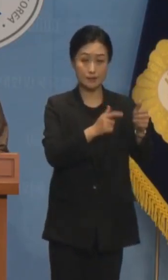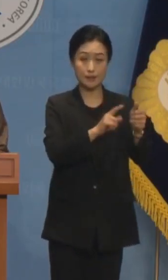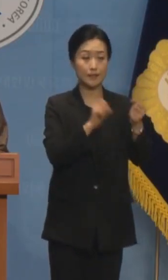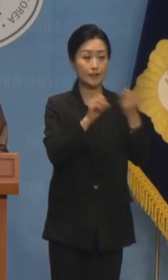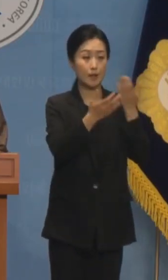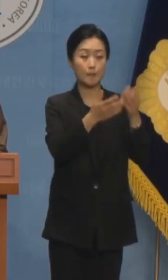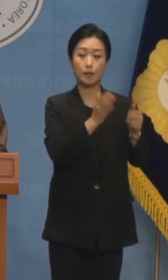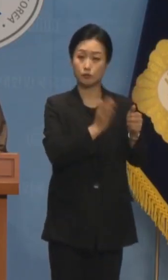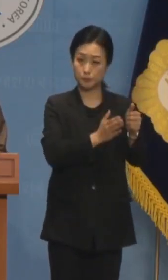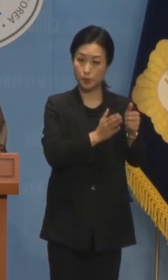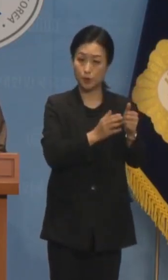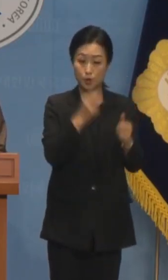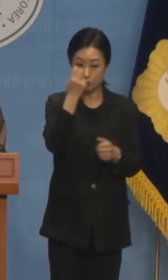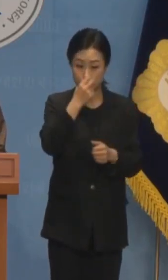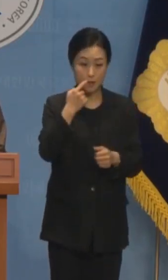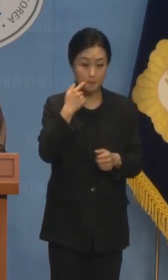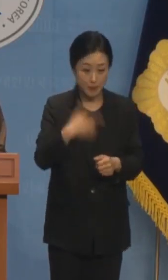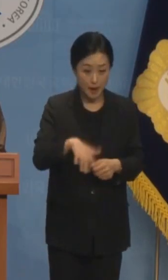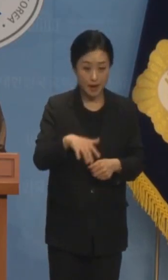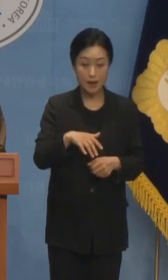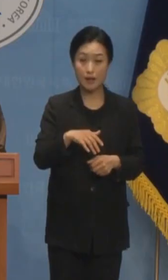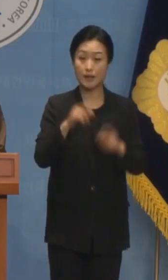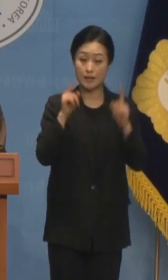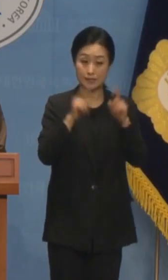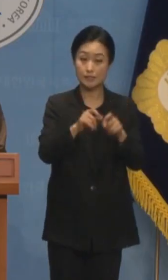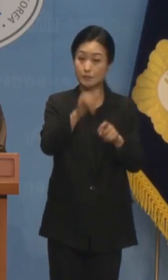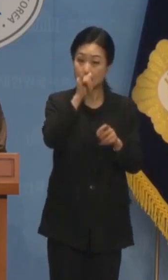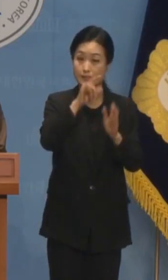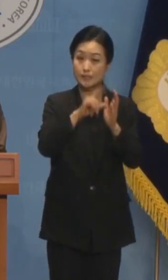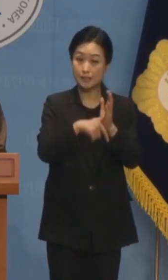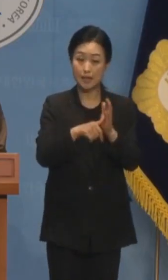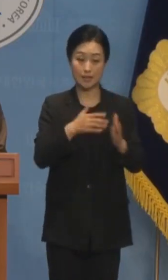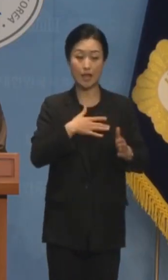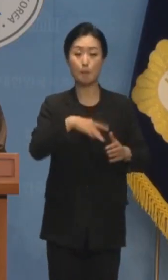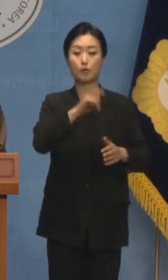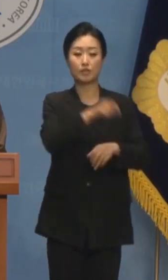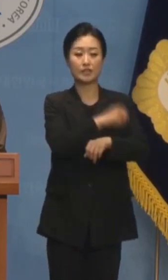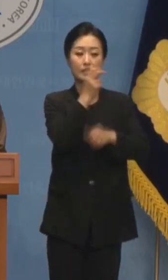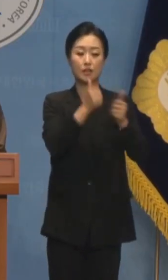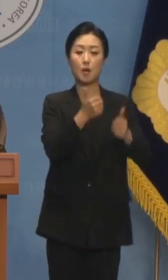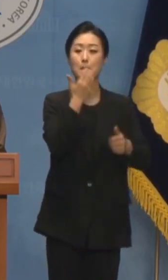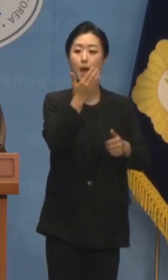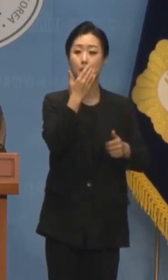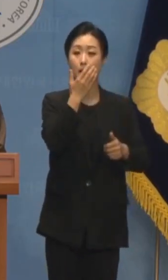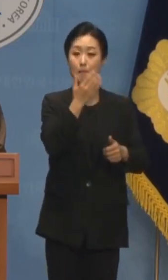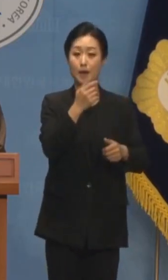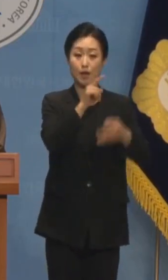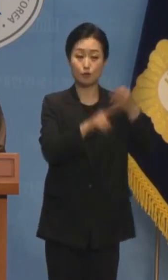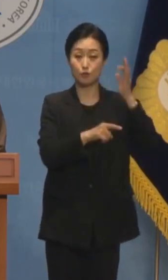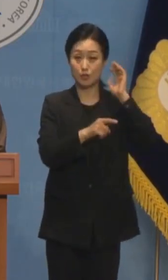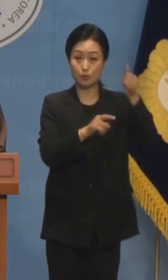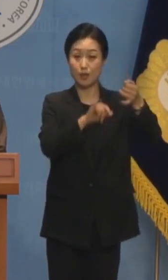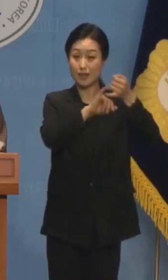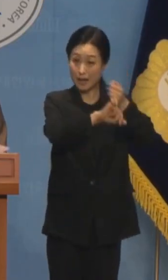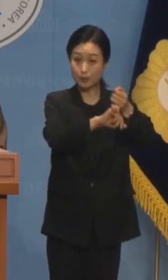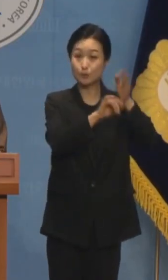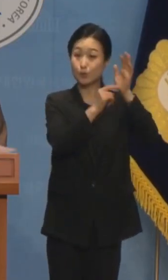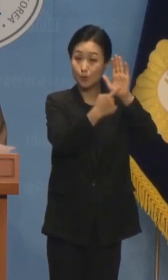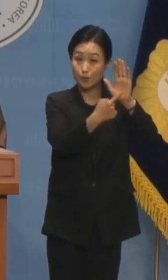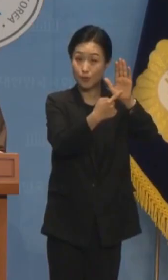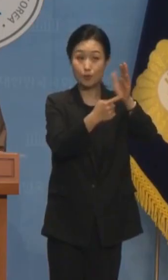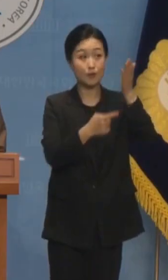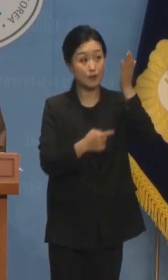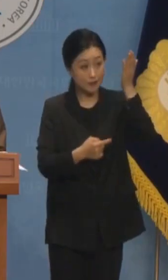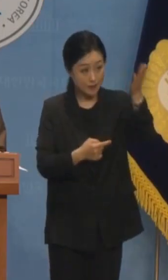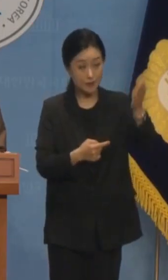만약 수사에 미진한 부분이 있거나 의혹이 제기된다면 제가 먼저 특감을 주장하겠다 국민께 약속했던 건 윤 대통령